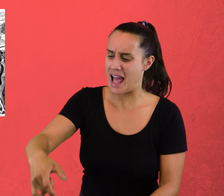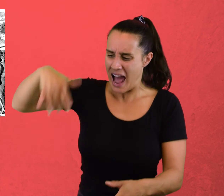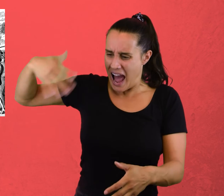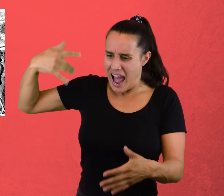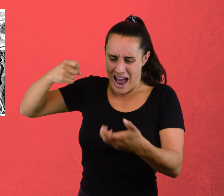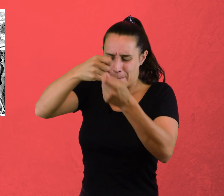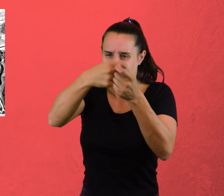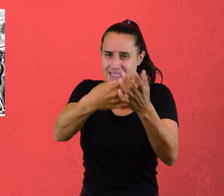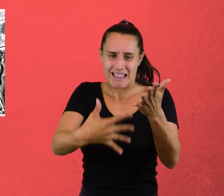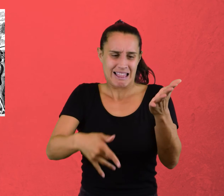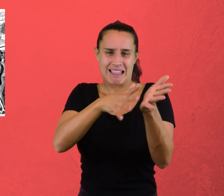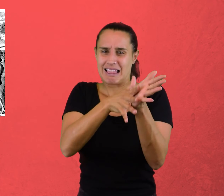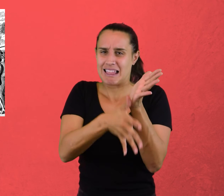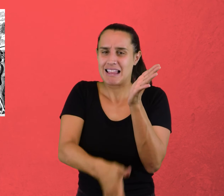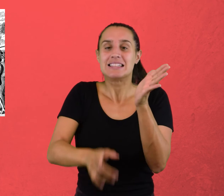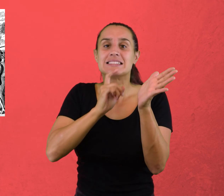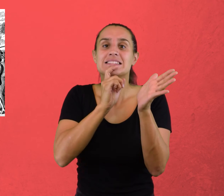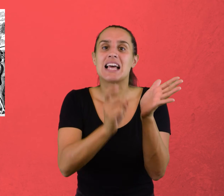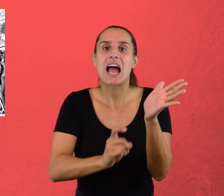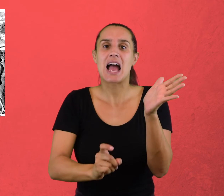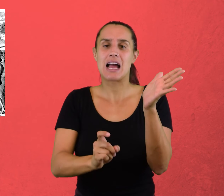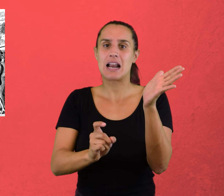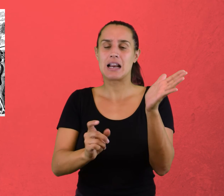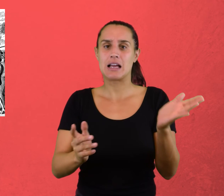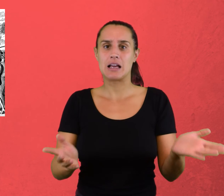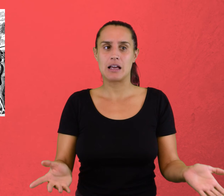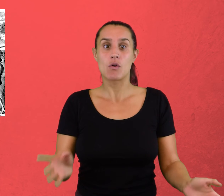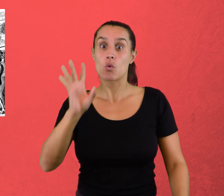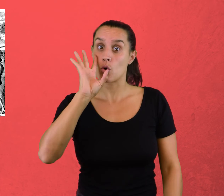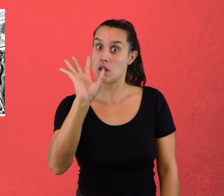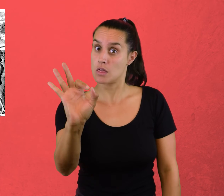No tardó en soltarlo con la mano toda ensangrentada. Cuidado,